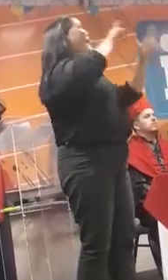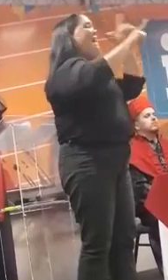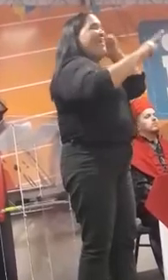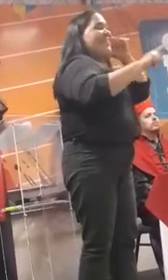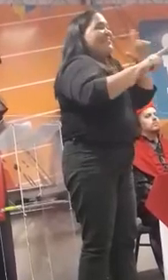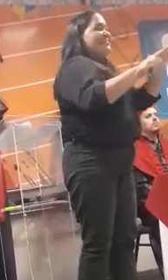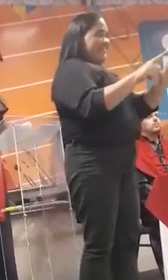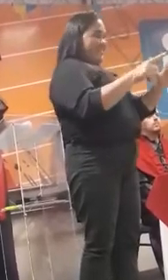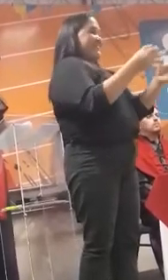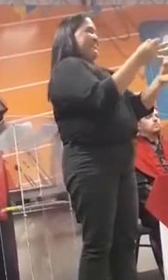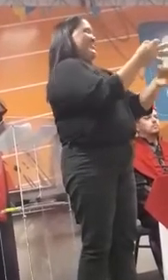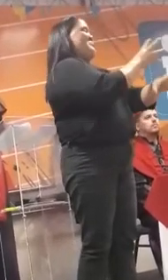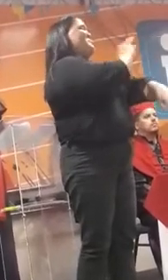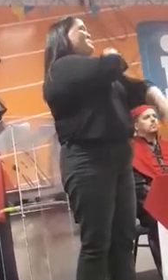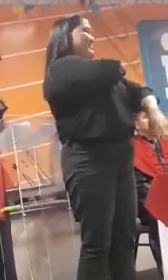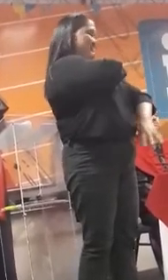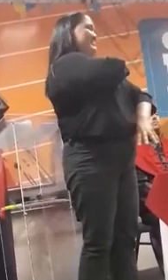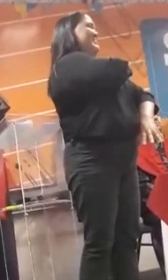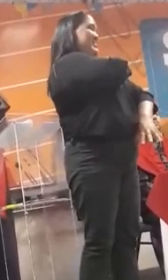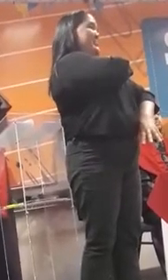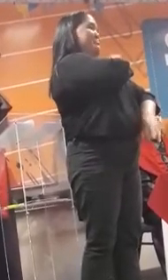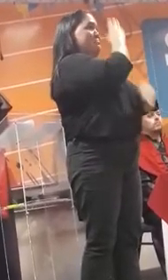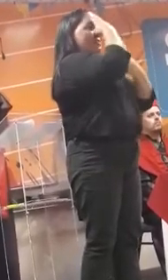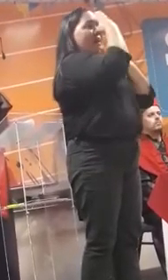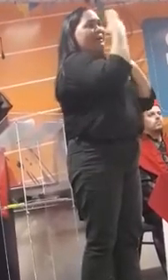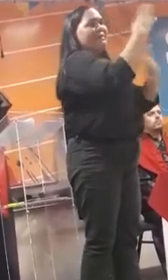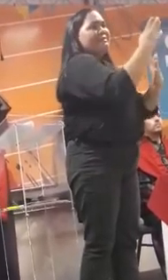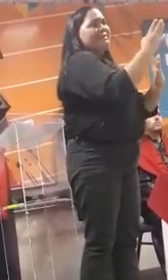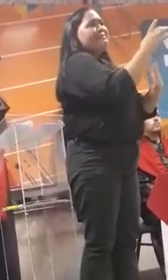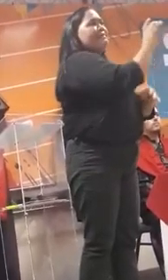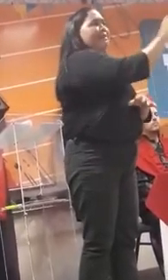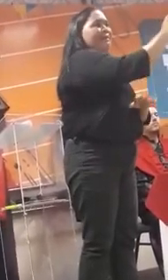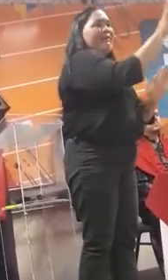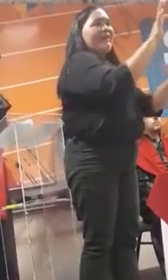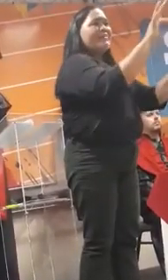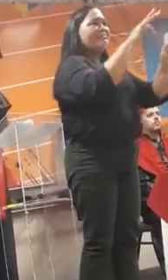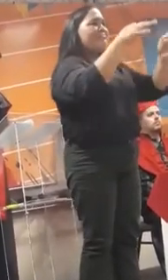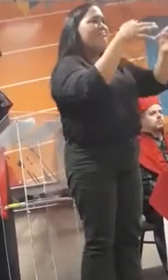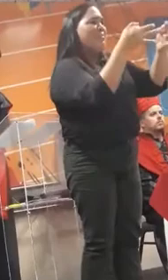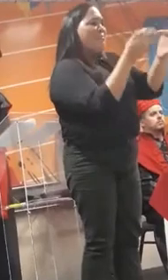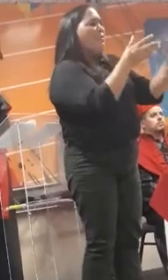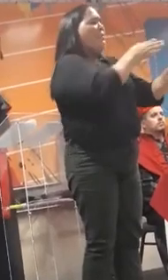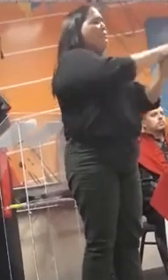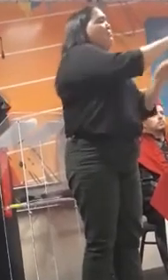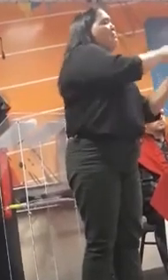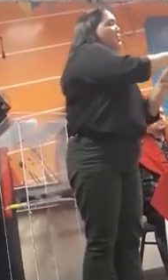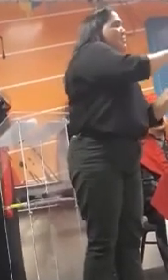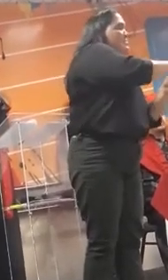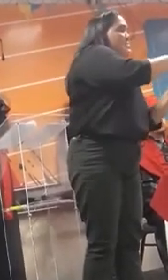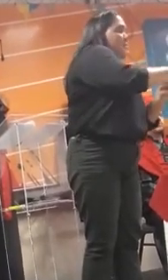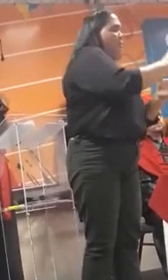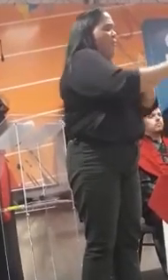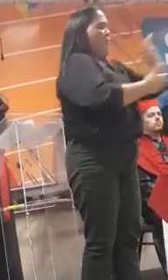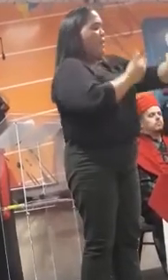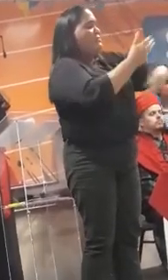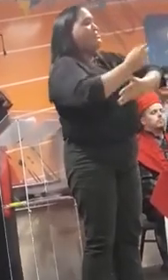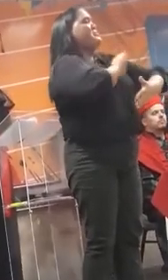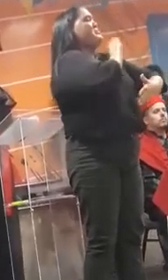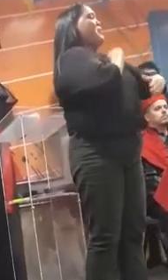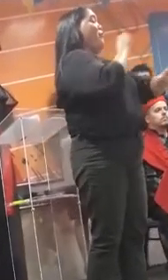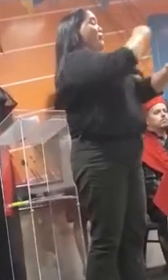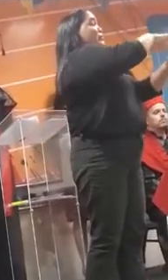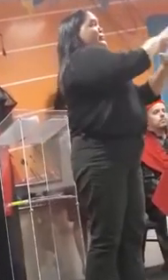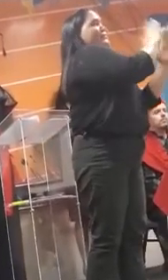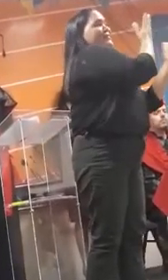da nossa vida. Agradeço a cada família pelos conselhos dados, pela participação da nossa vida escolar,